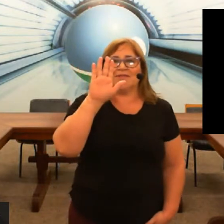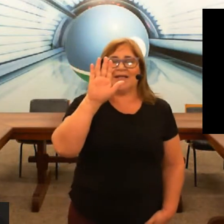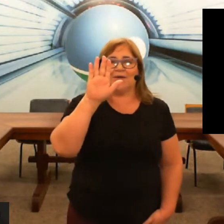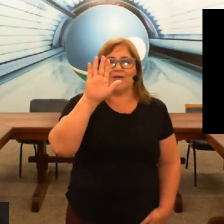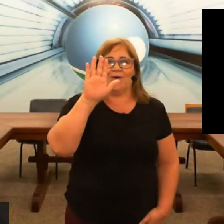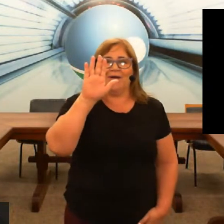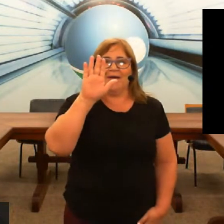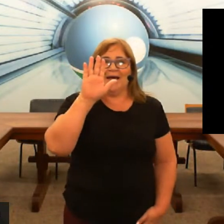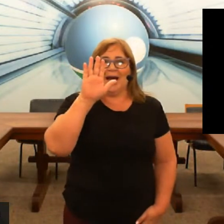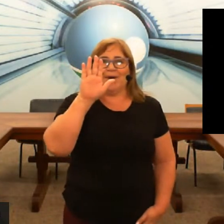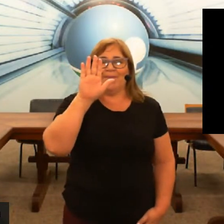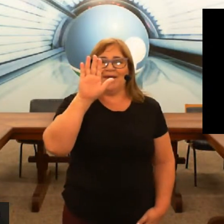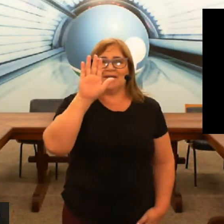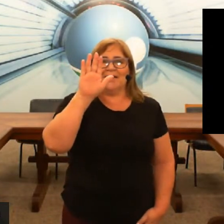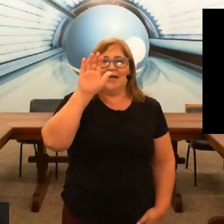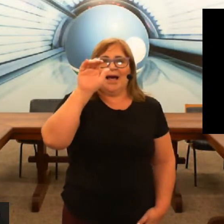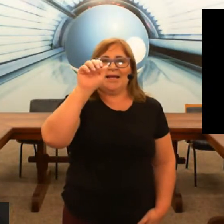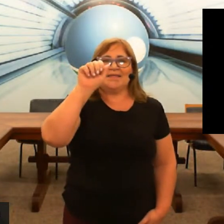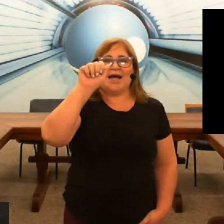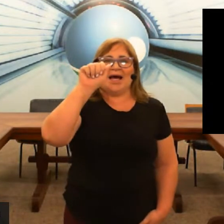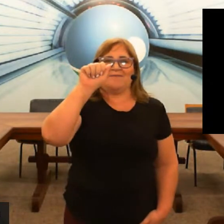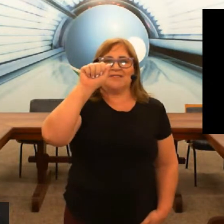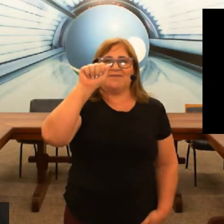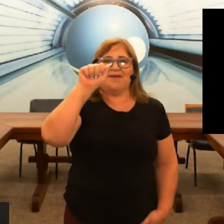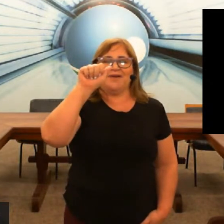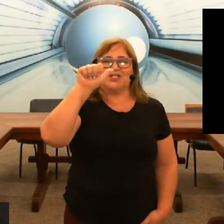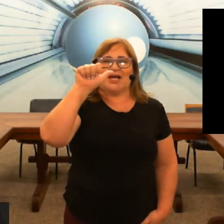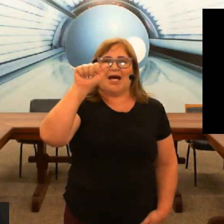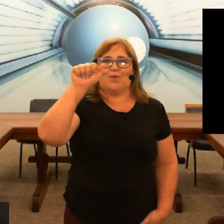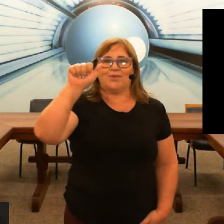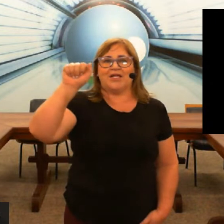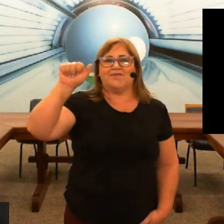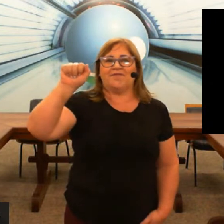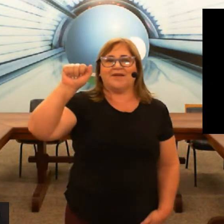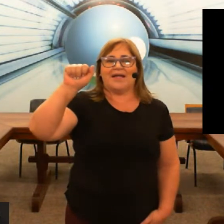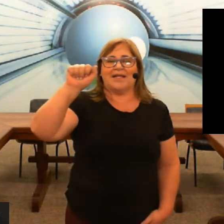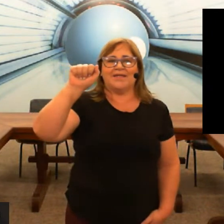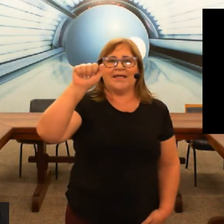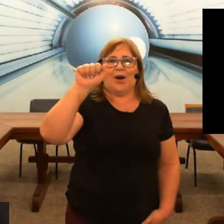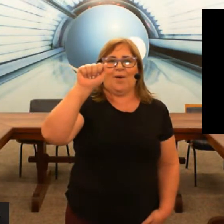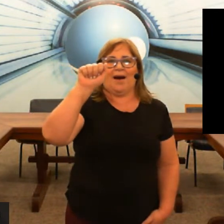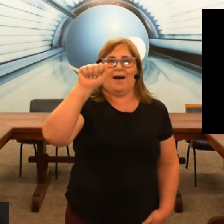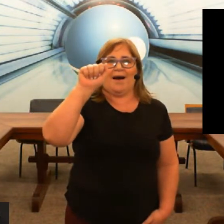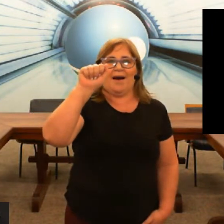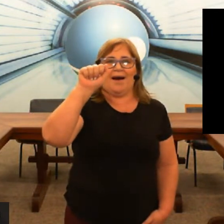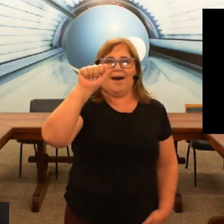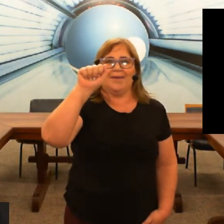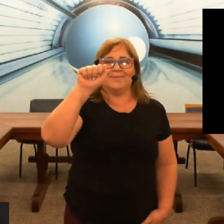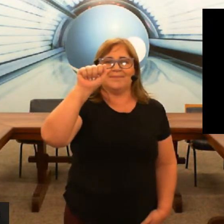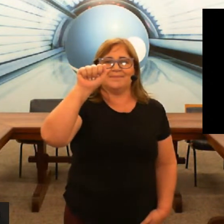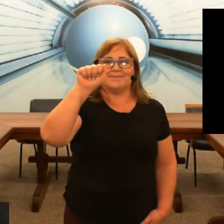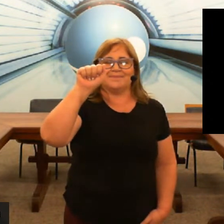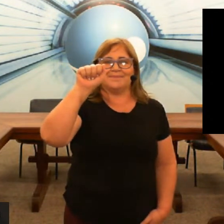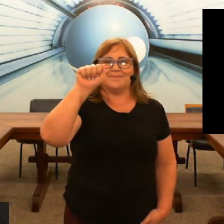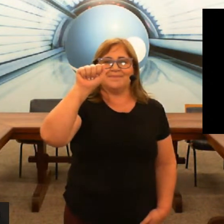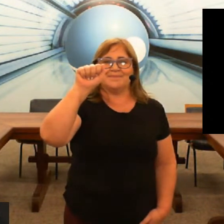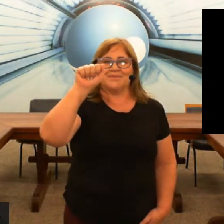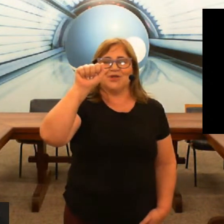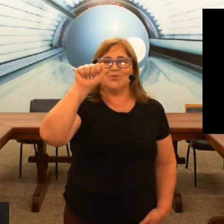usar então aqui ó a mão aberta a letra A você vai fechar o dedo vai ficar na lateral A todo